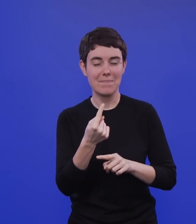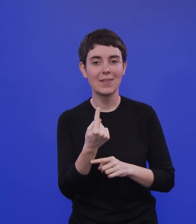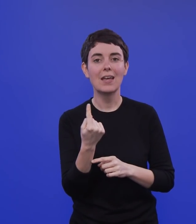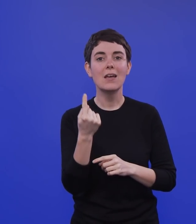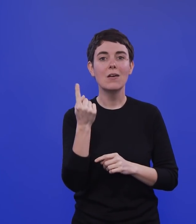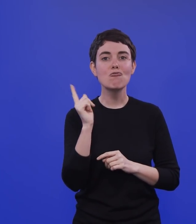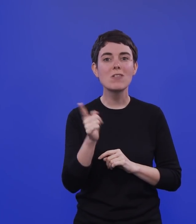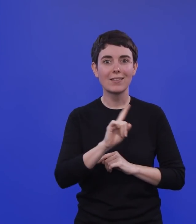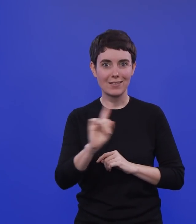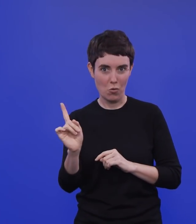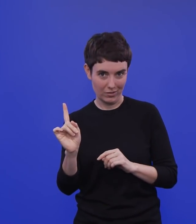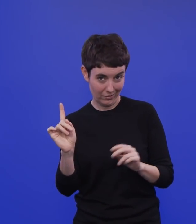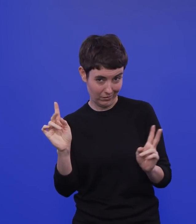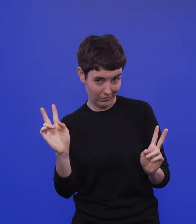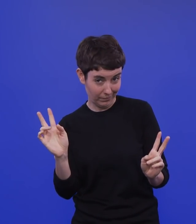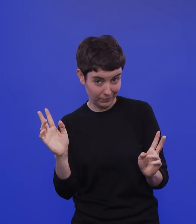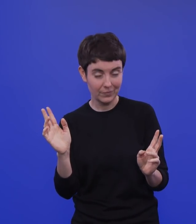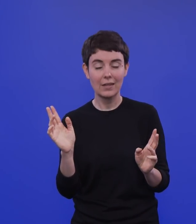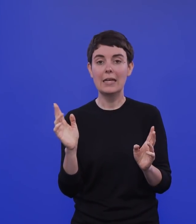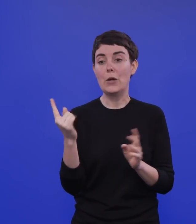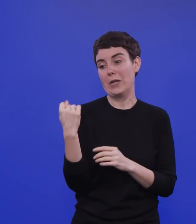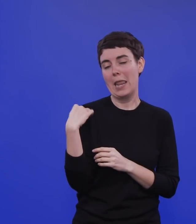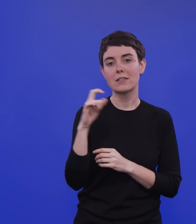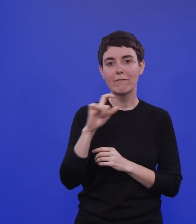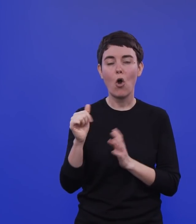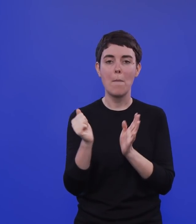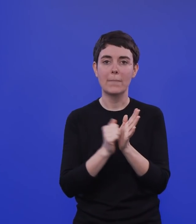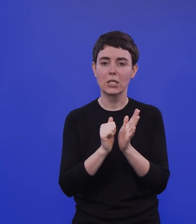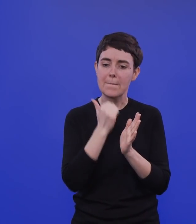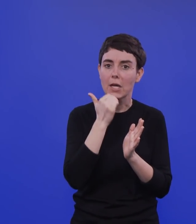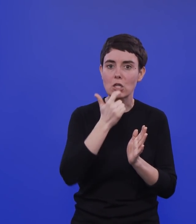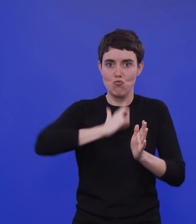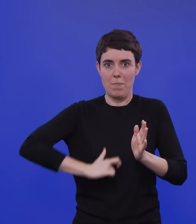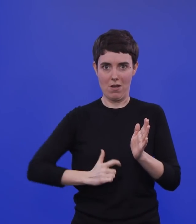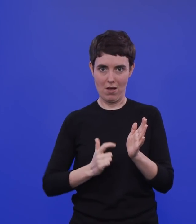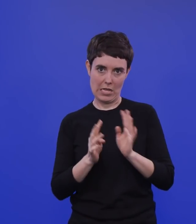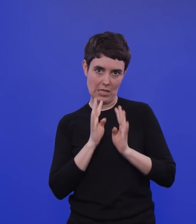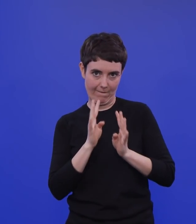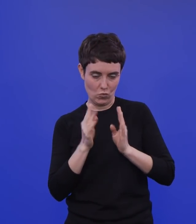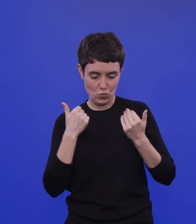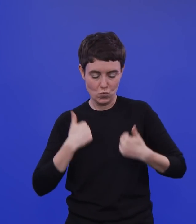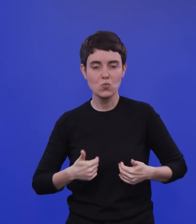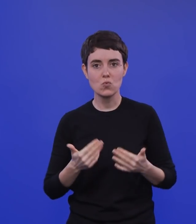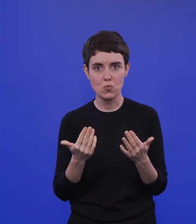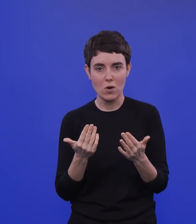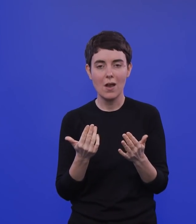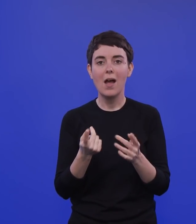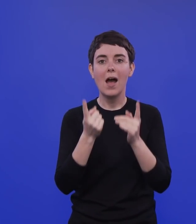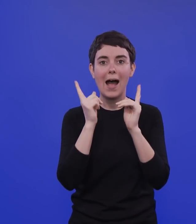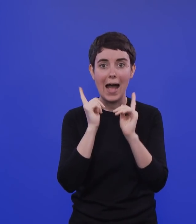weiterverarbeitet medial. Und da ging es um etwas anderes. Da ging es eigentlich um eine Vorstellung, wie